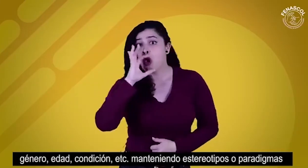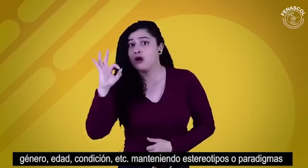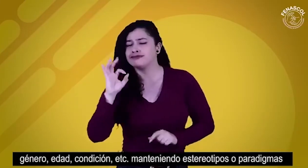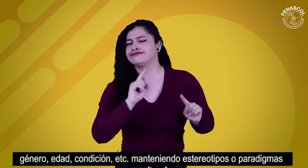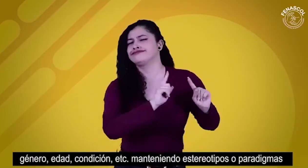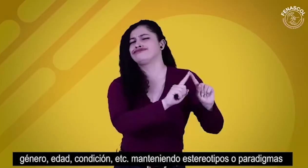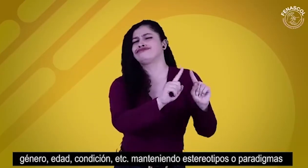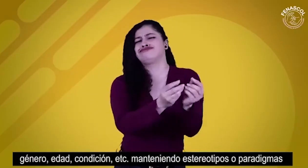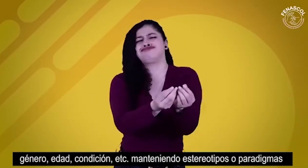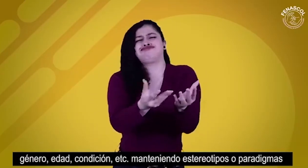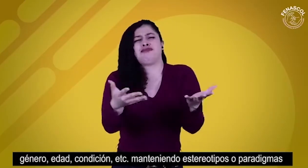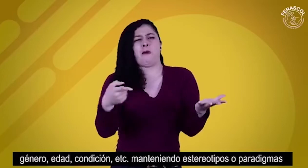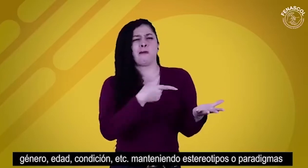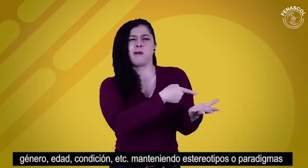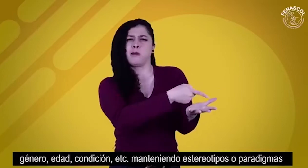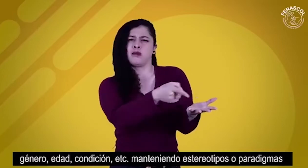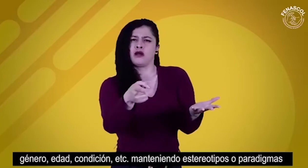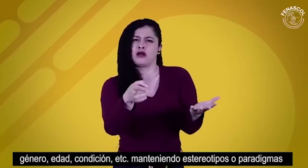manteniendo estereotipos o paradigmas